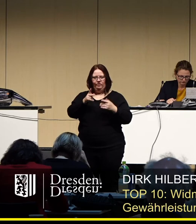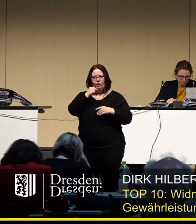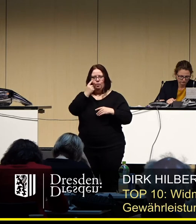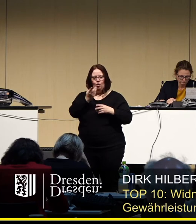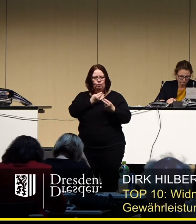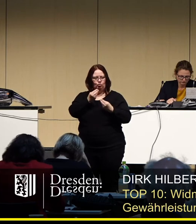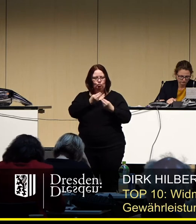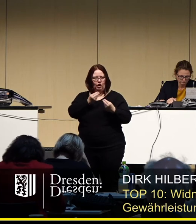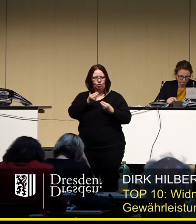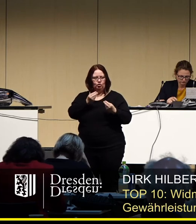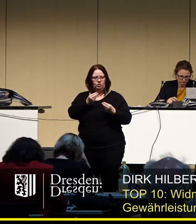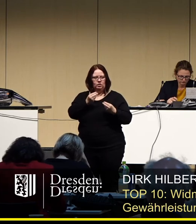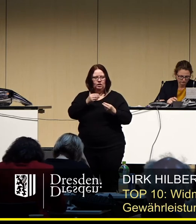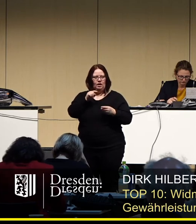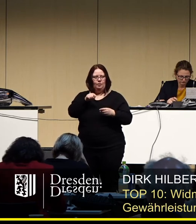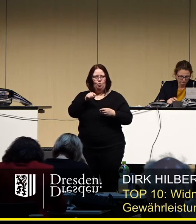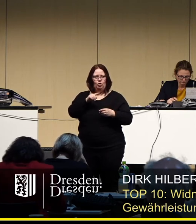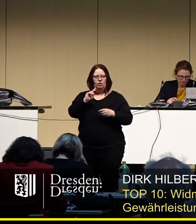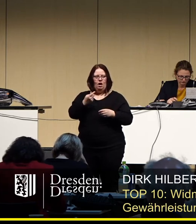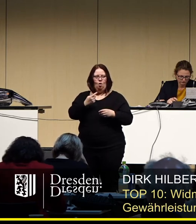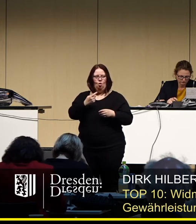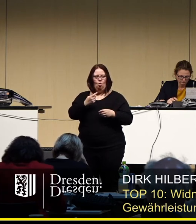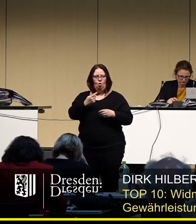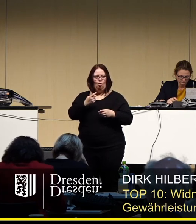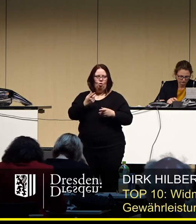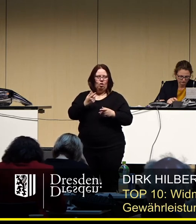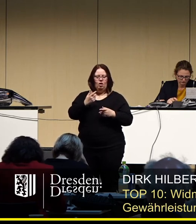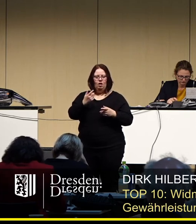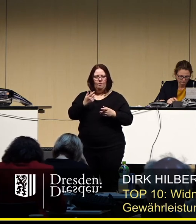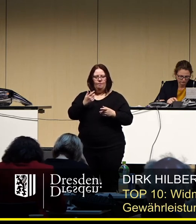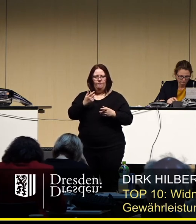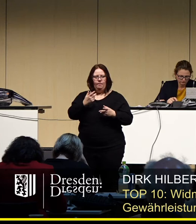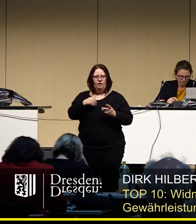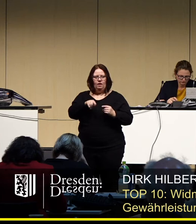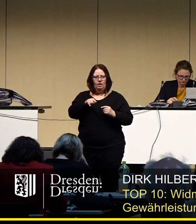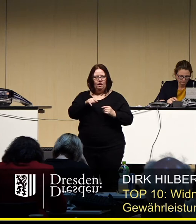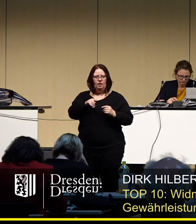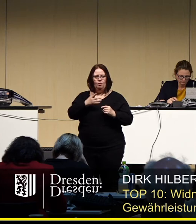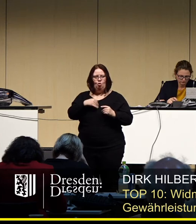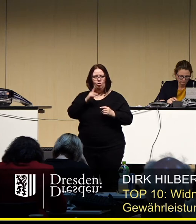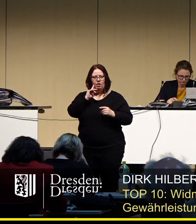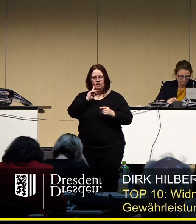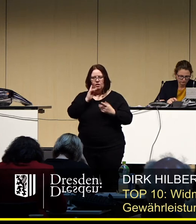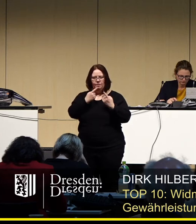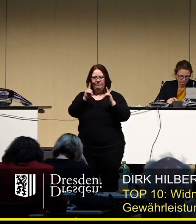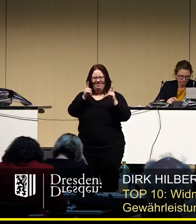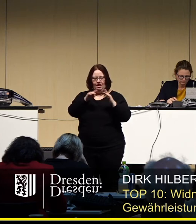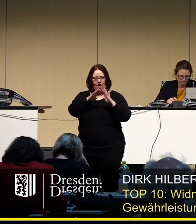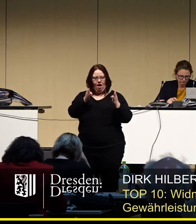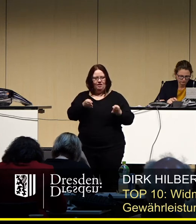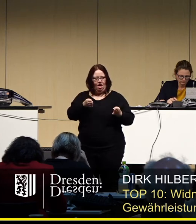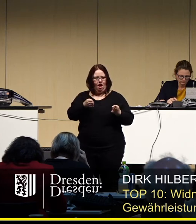gesagt, ist, dass wir aus Gründen des Defektes der Anlage